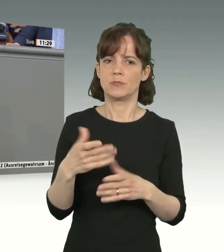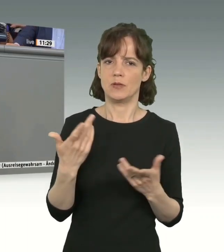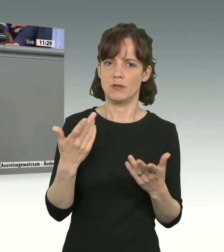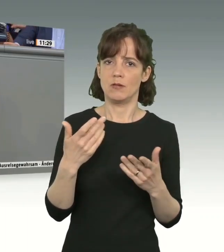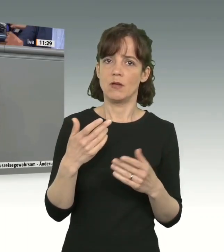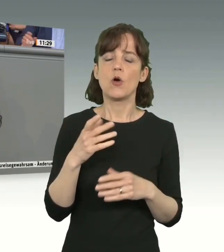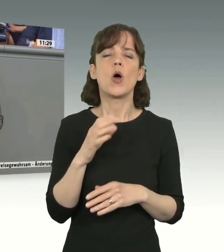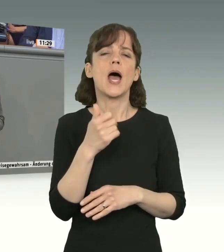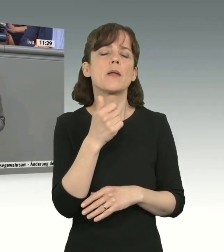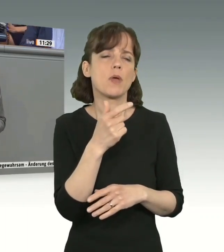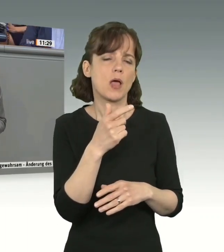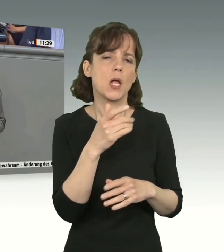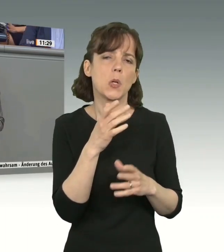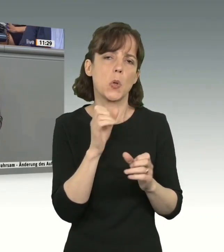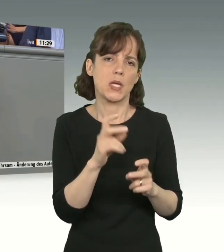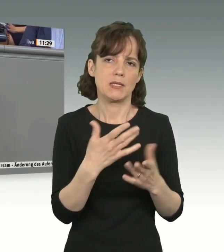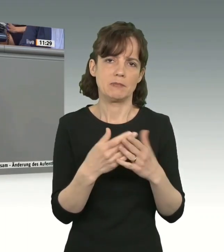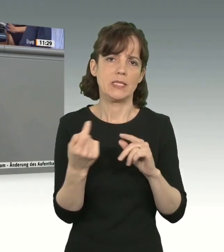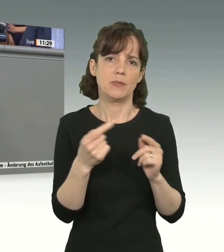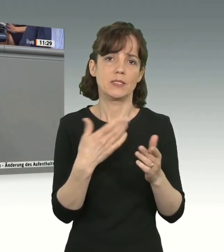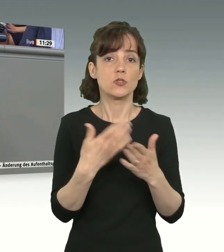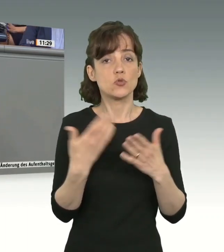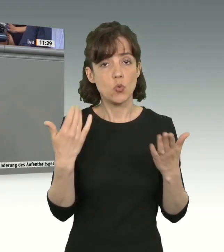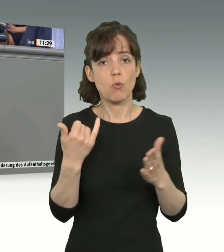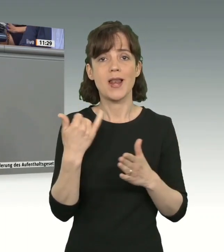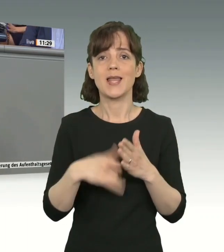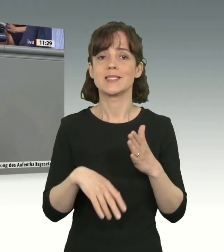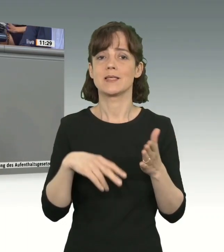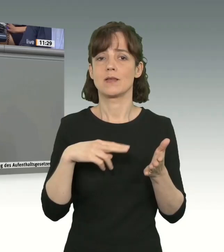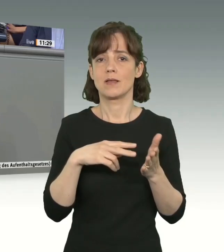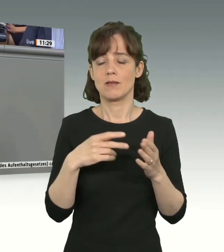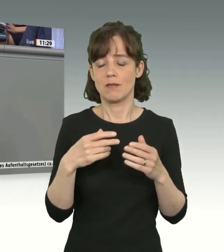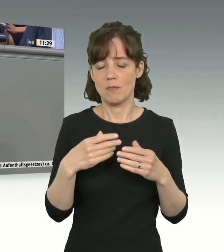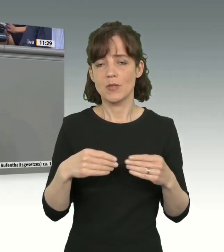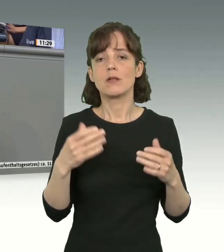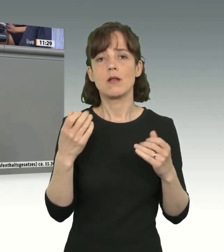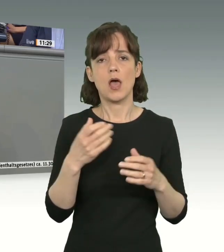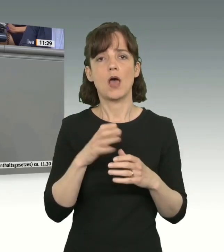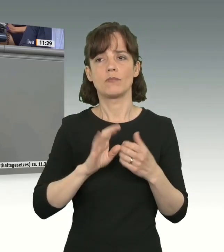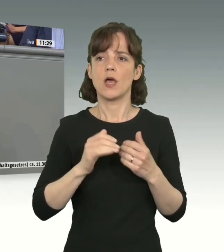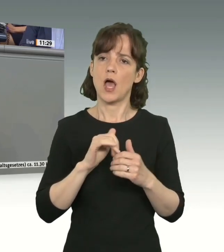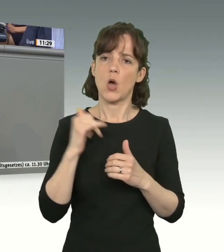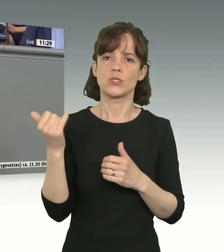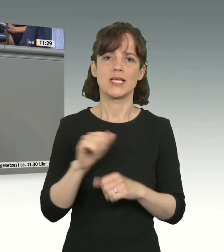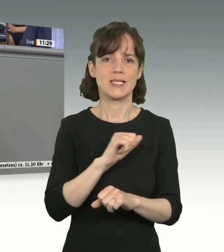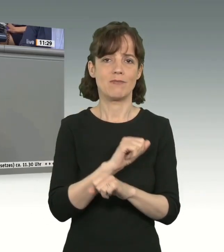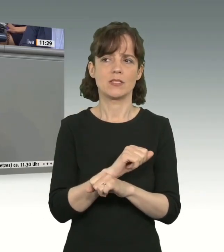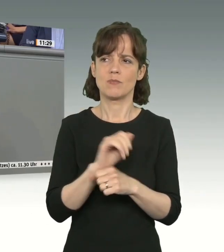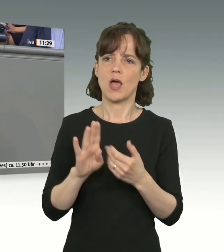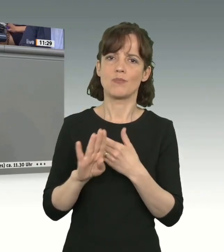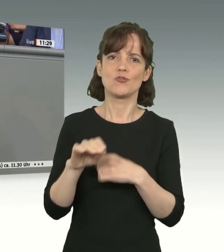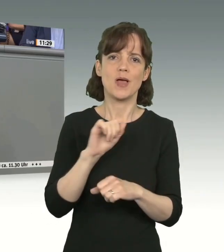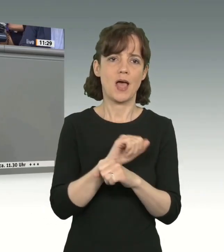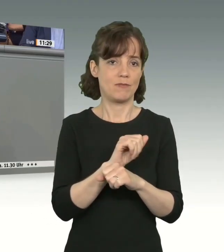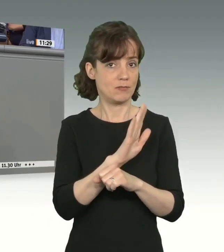Debatte zu sein. Es ist ein letztes Mittel, auch ein Ausreisegewahrsam und keine Abschiebehaft, die ist nämlich nicht Thema